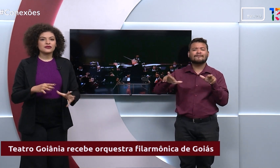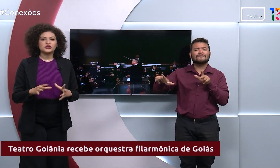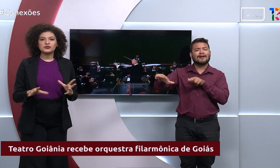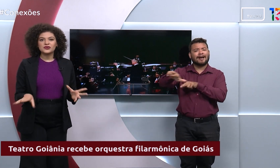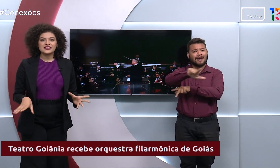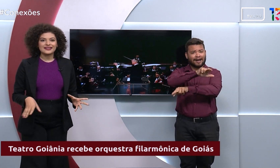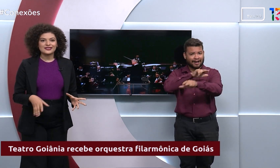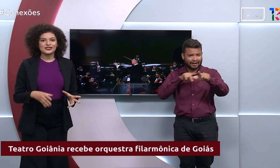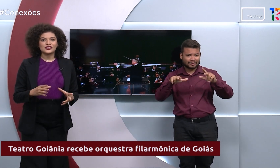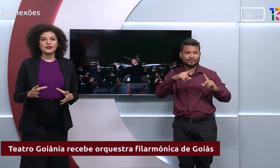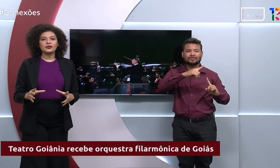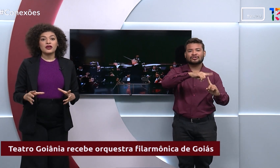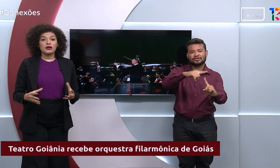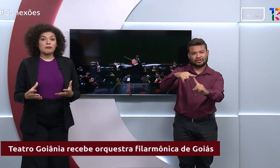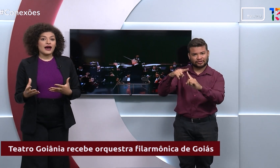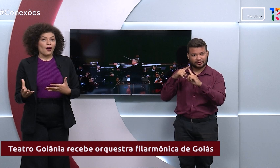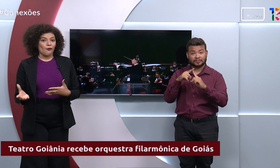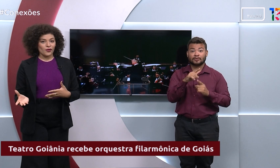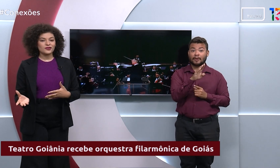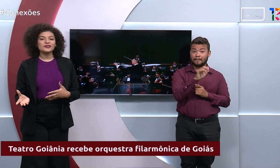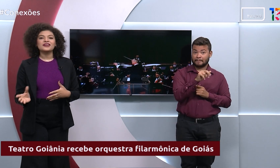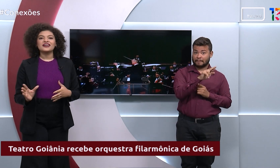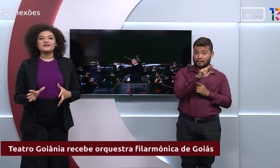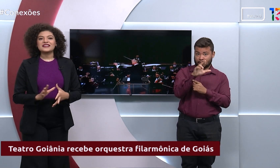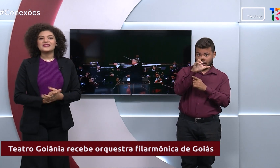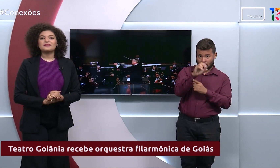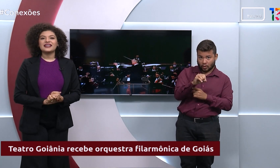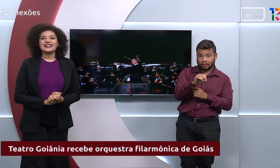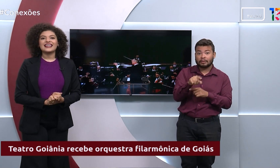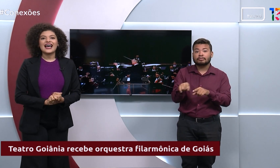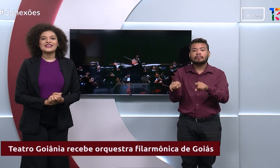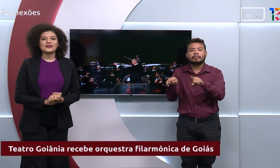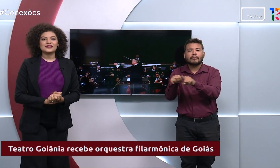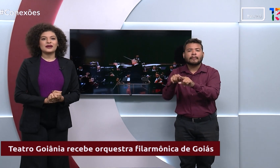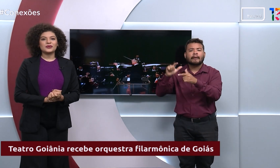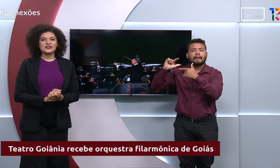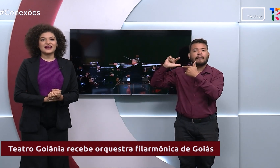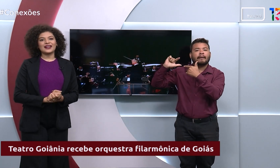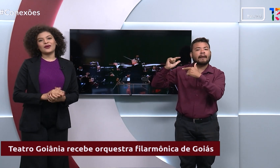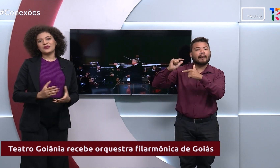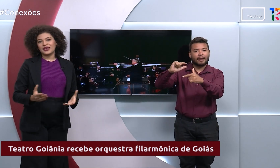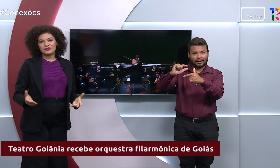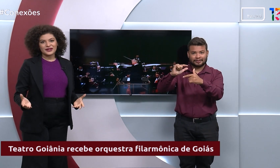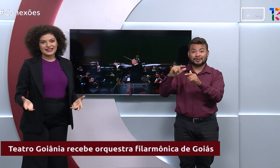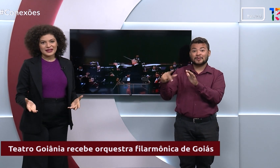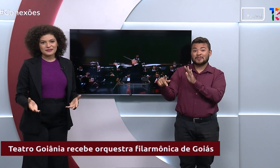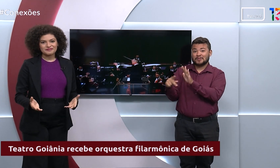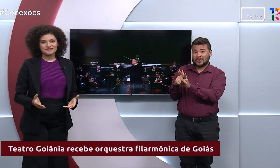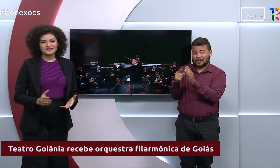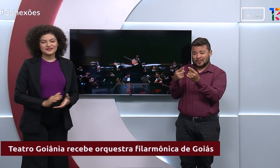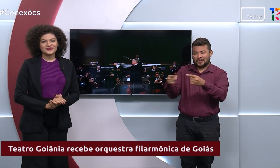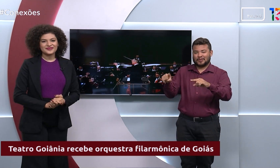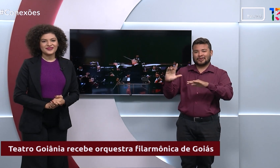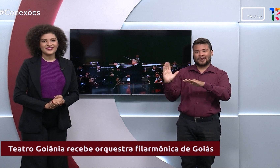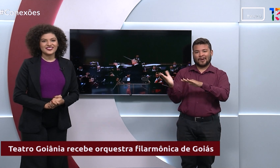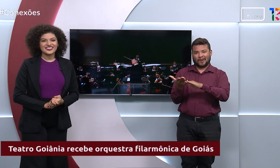seleção de músicas de estilo barroco, mas também clássicos da música contemporânea.